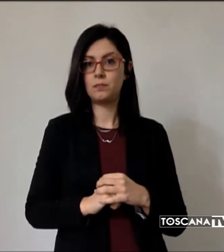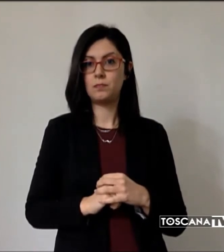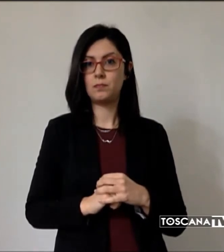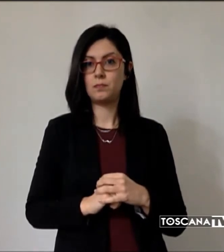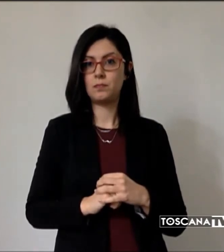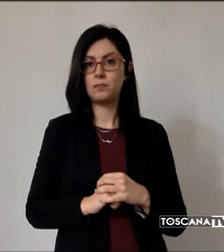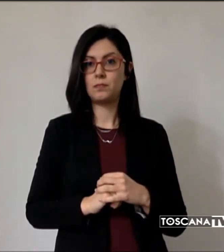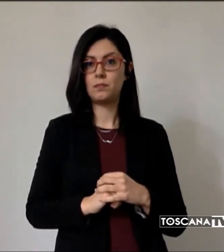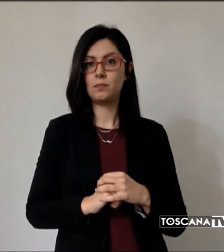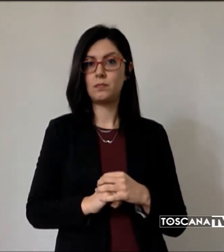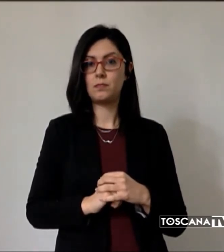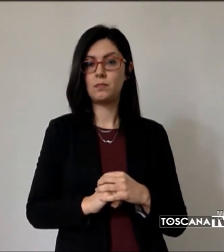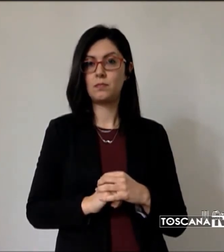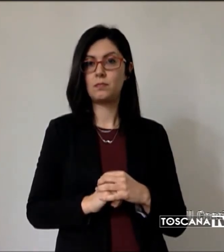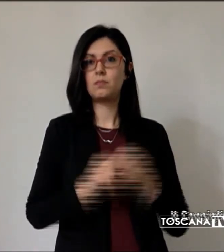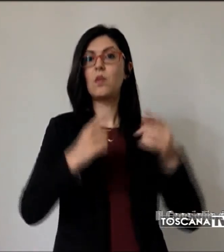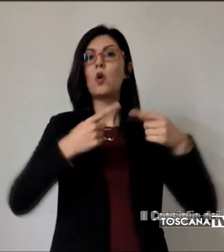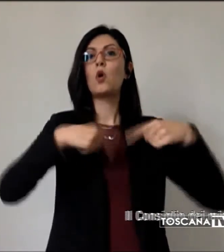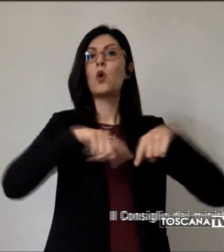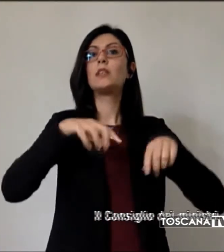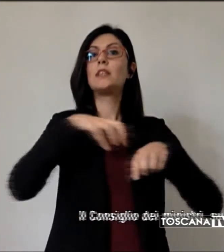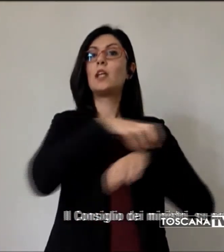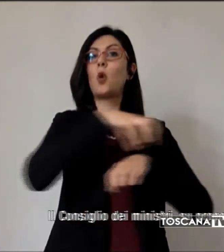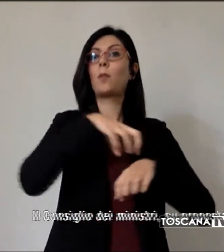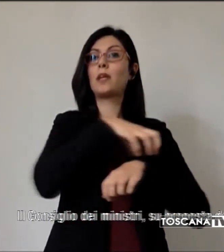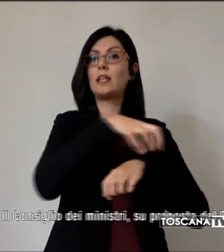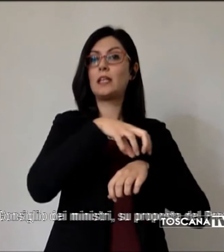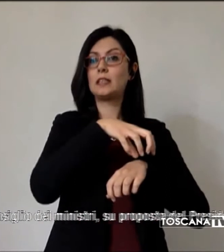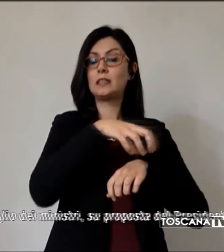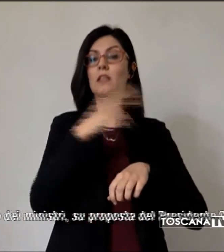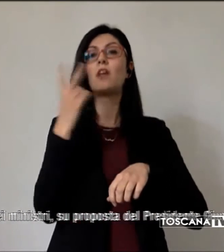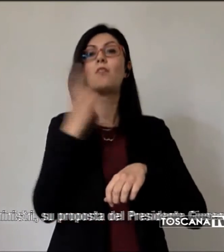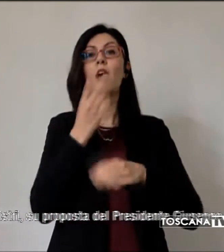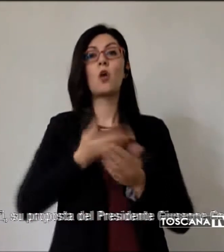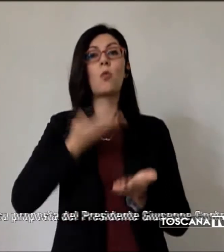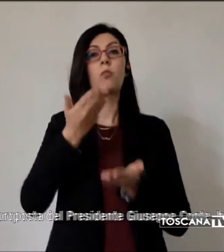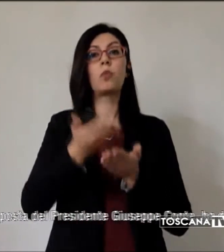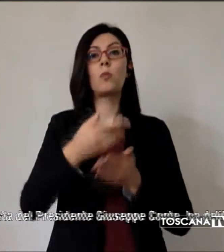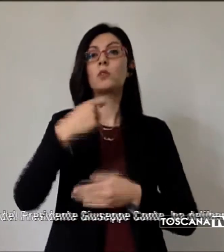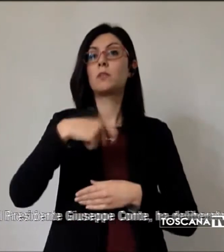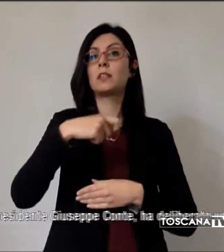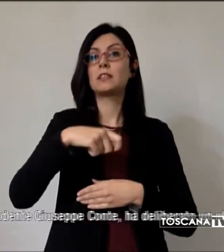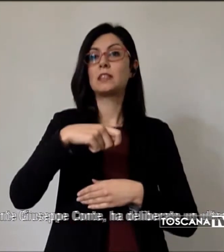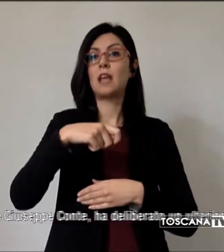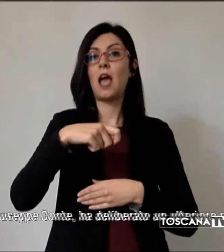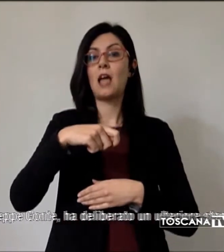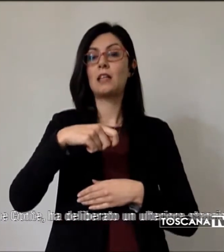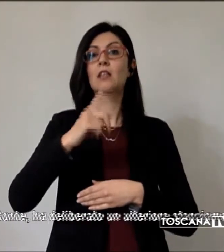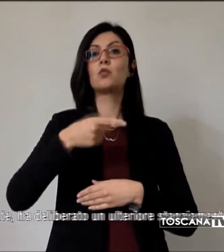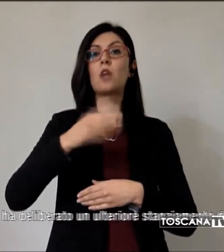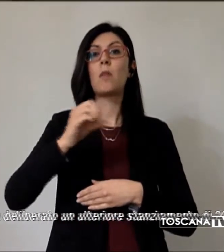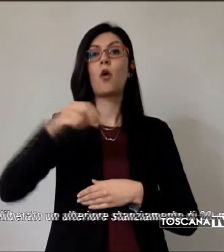Il Consiglio dei Ministri, su proposta del Presidente Giuseppe Conti, ha deliberato